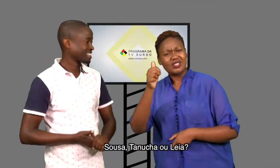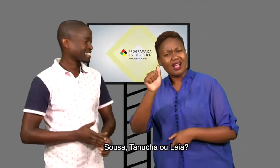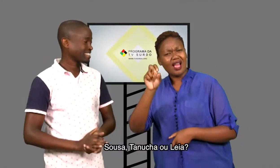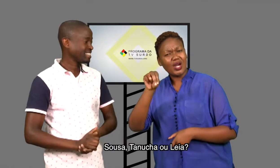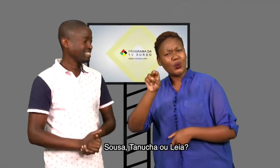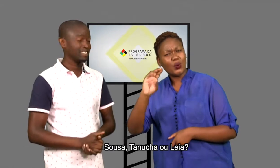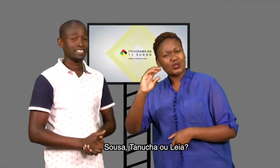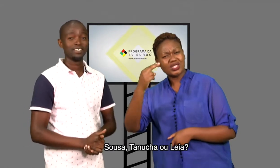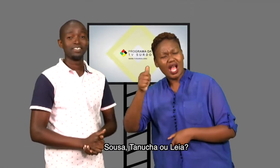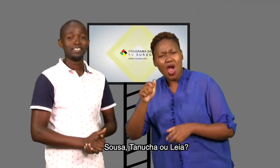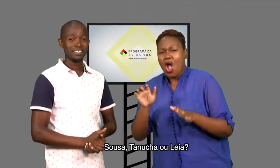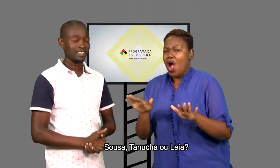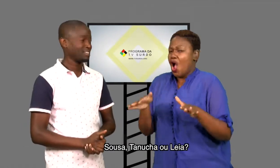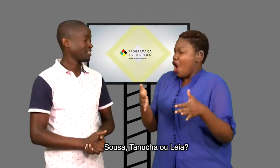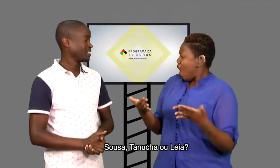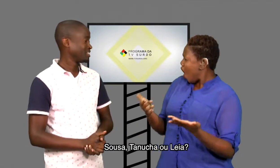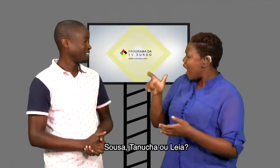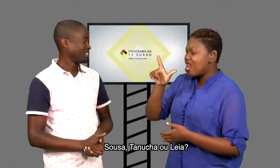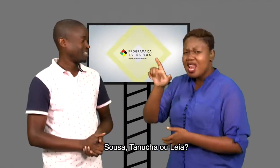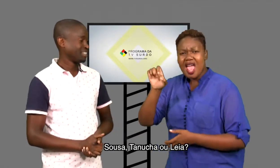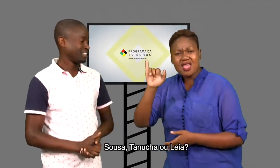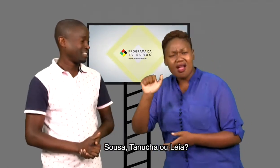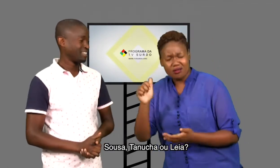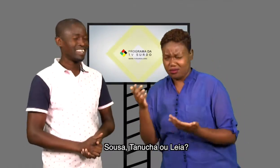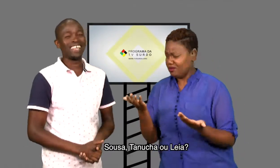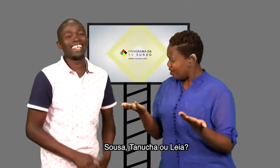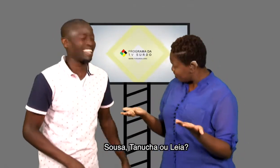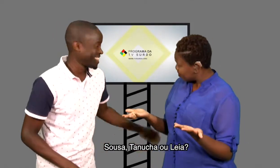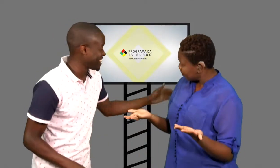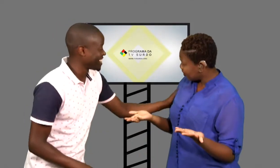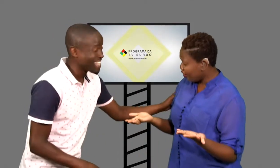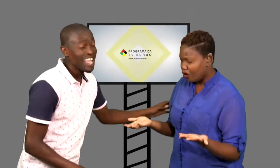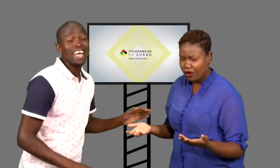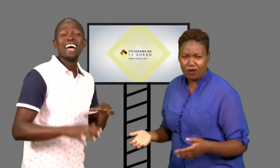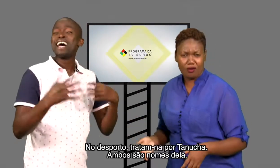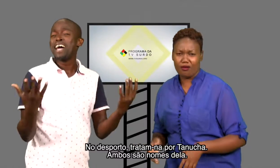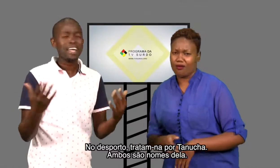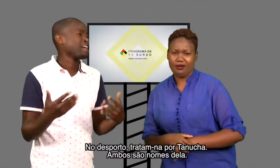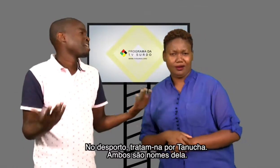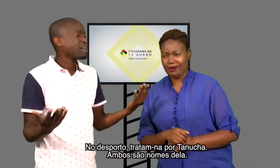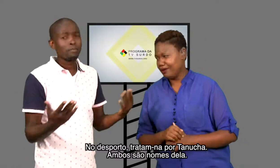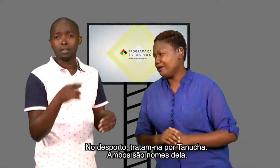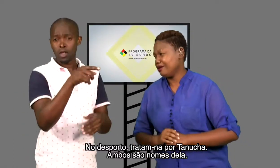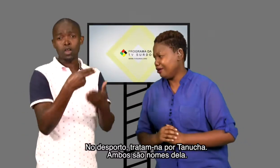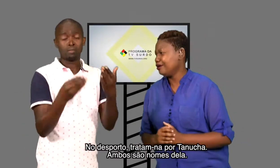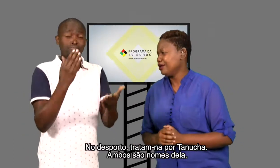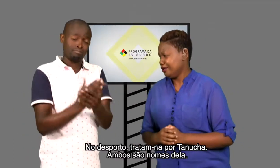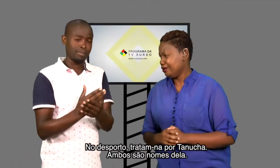Souza, Tanuxa ou Leia? No desporto, tratam